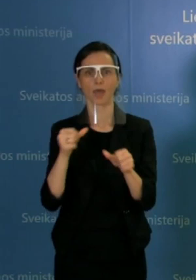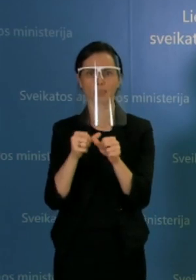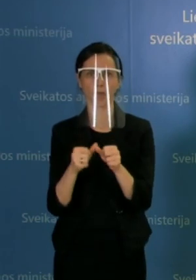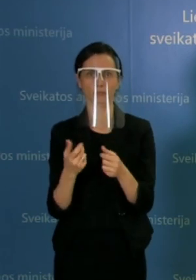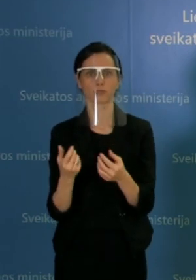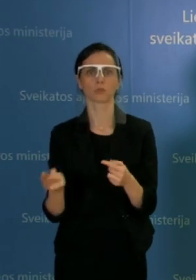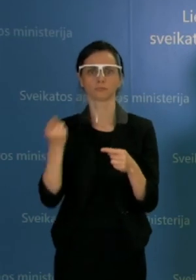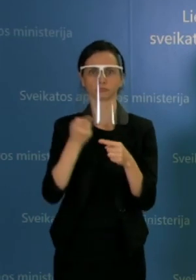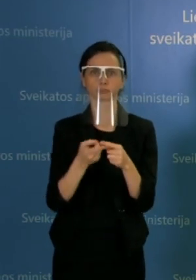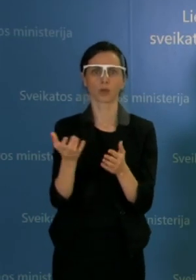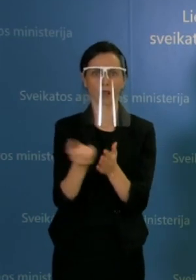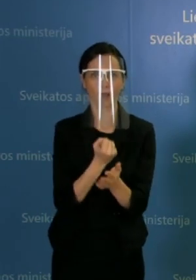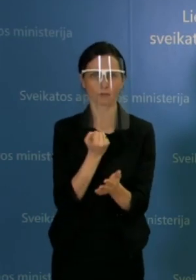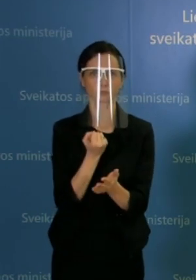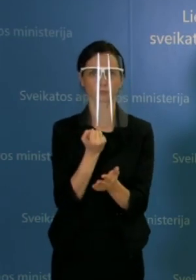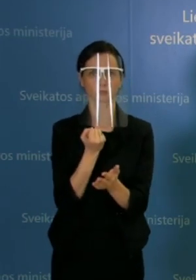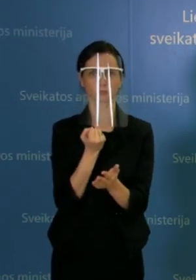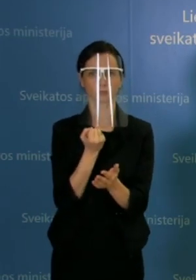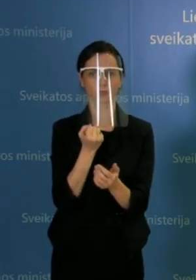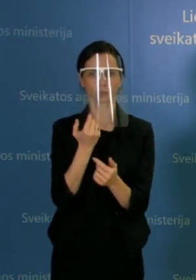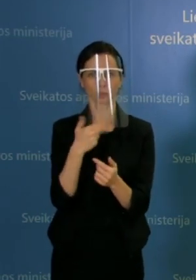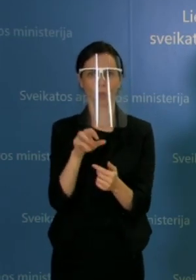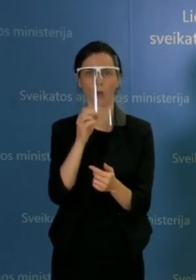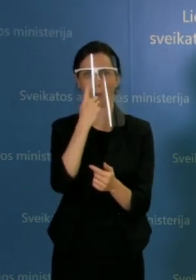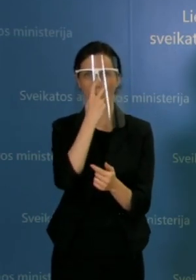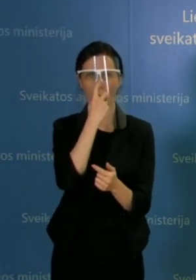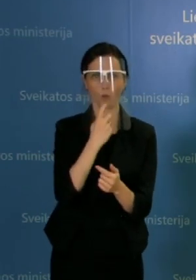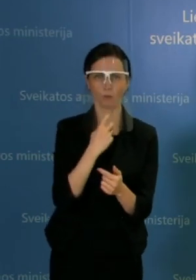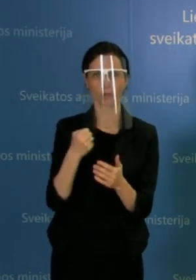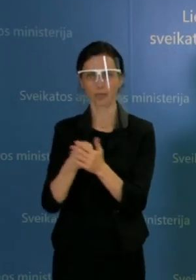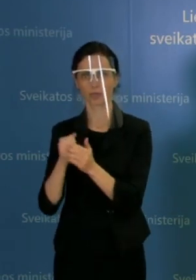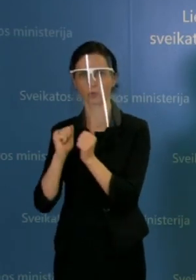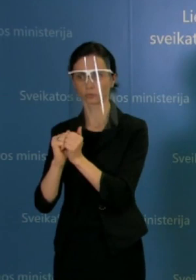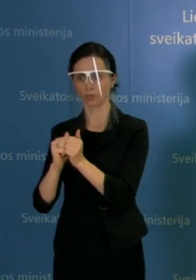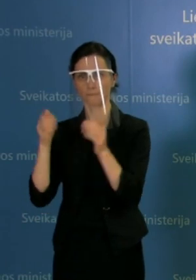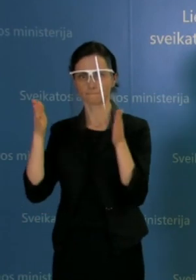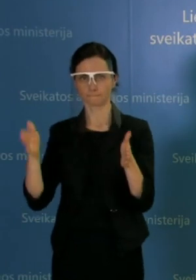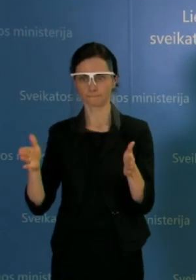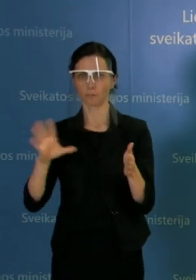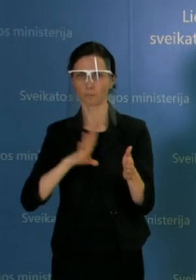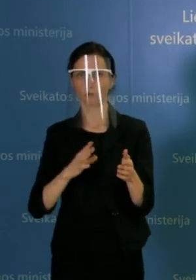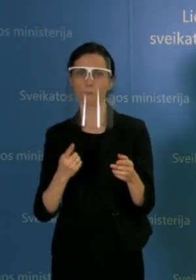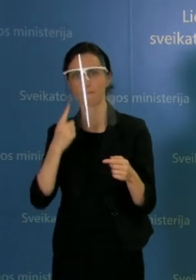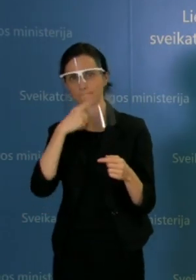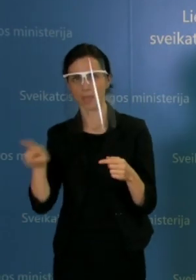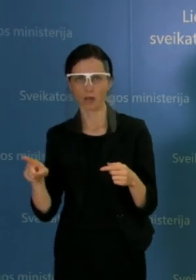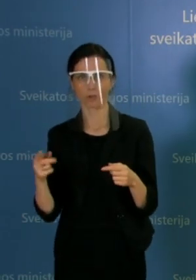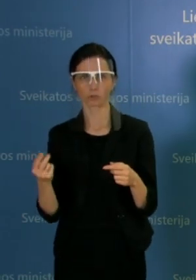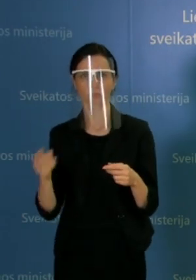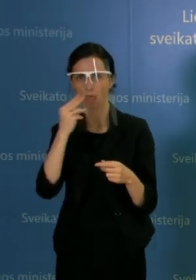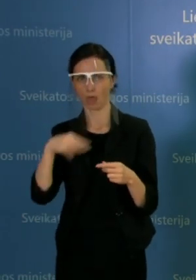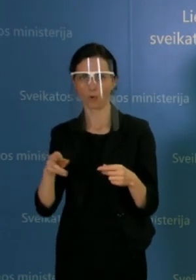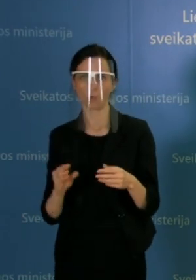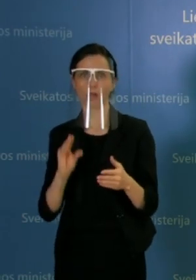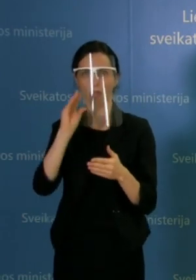finansuoti. Nuo kovo iki rugsėjo mėnesio buvo skirta papildomai apie milijonas eurų. Ir